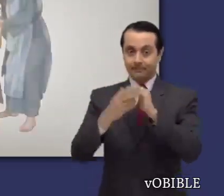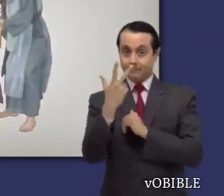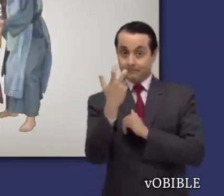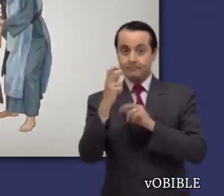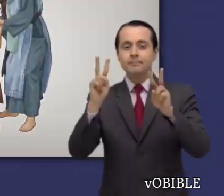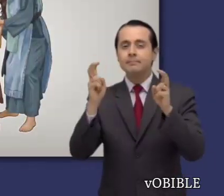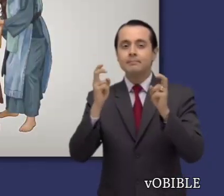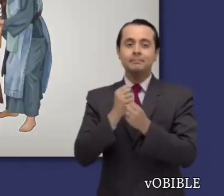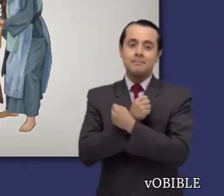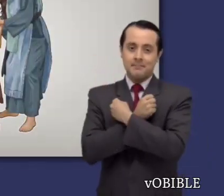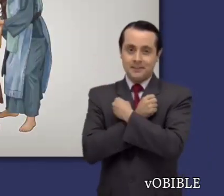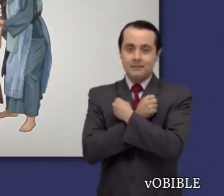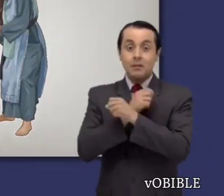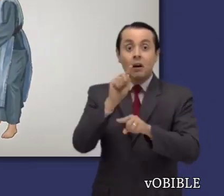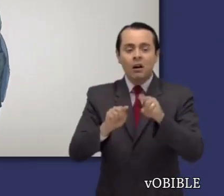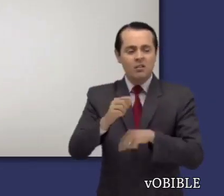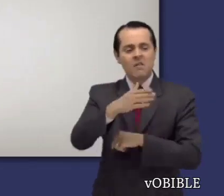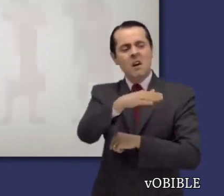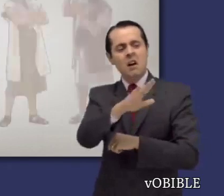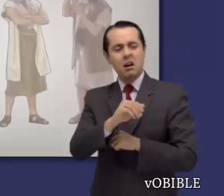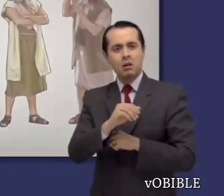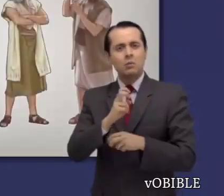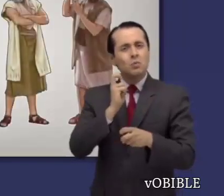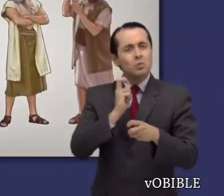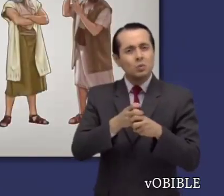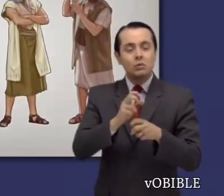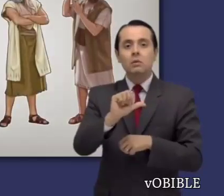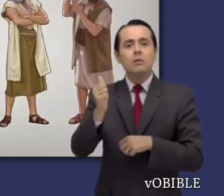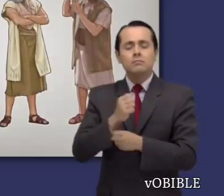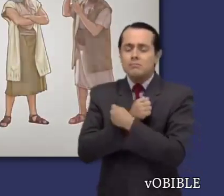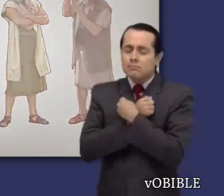El capítulo trece describe lo que el amor hace y lo que no hace.